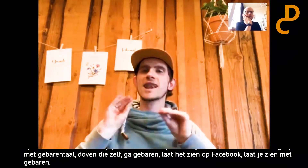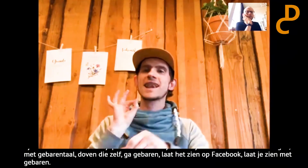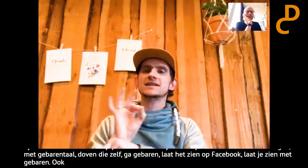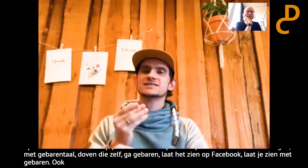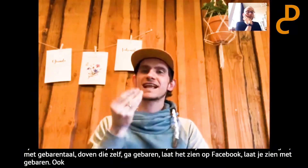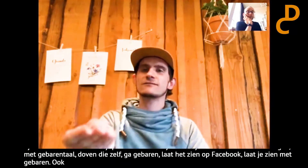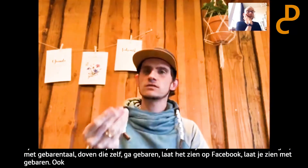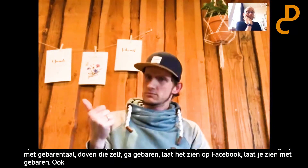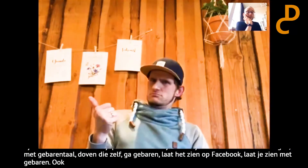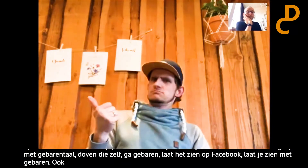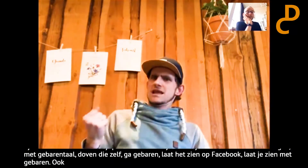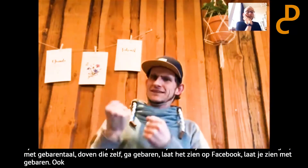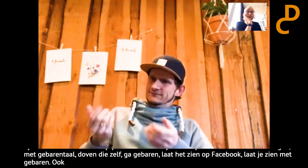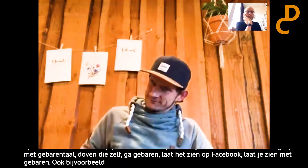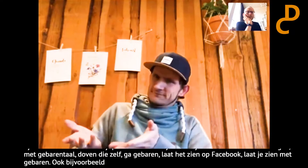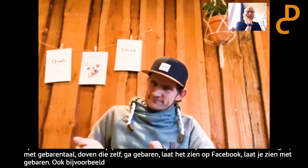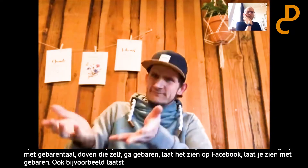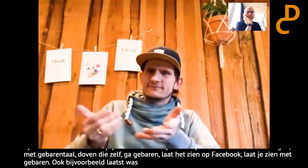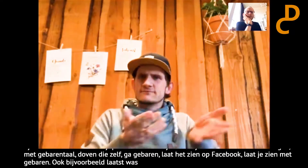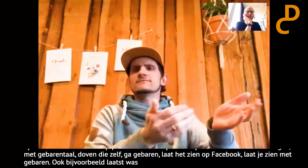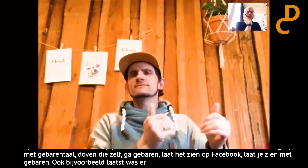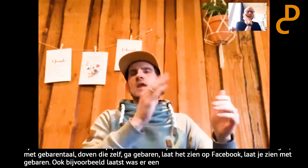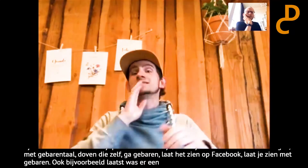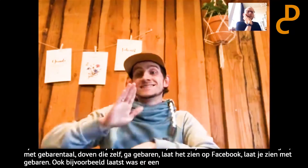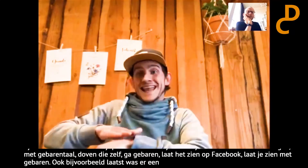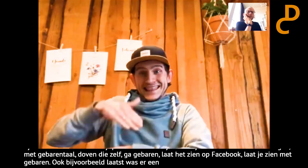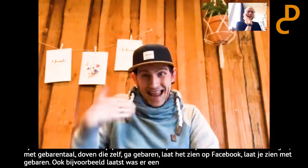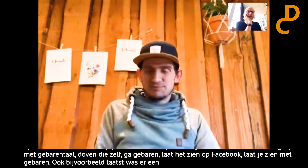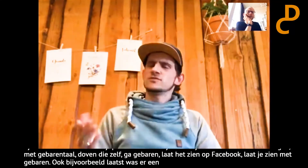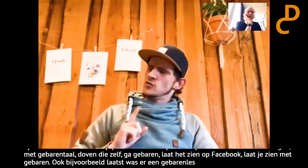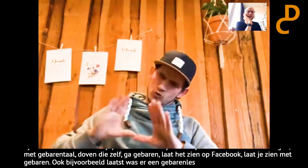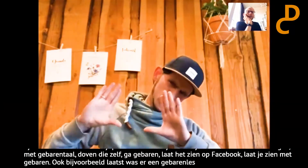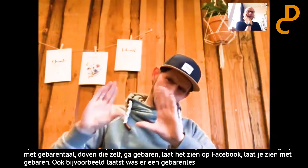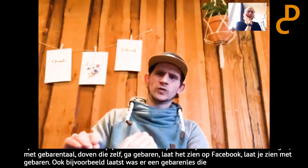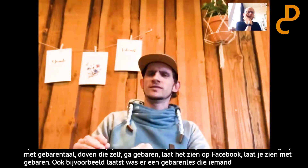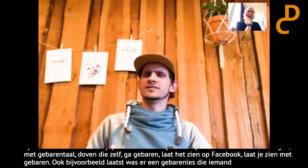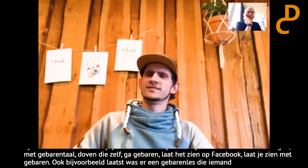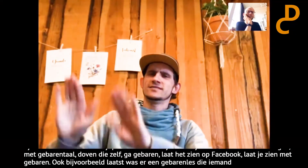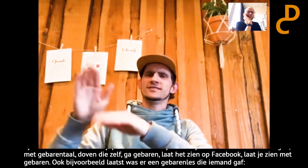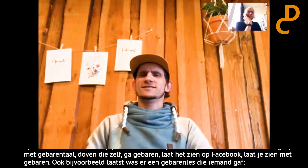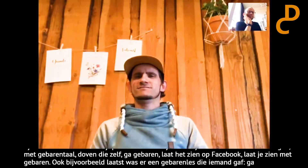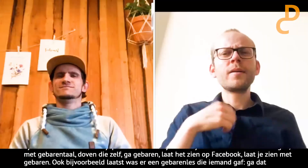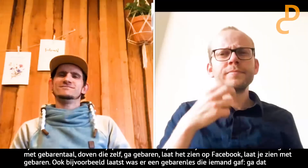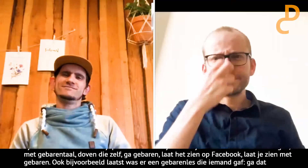iets, een gebarenles. Die iemand die gebarenles gaf, dacht ik, mooi, ga dat soort dingen doen. Weet je, als je nu de tijd hebt, ga het gewoon doen.